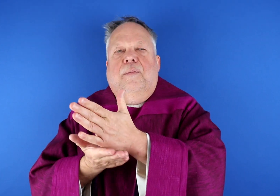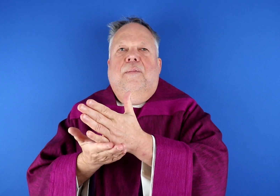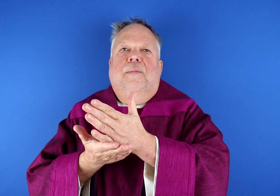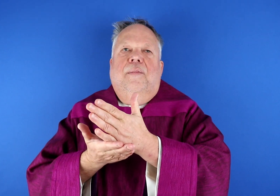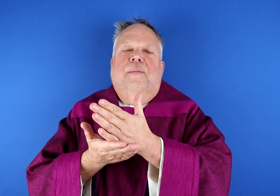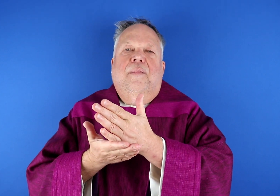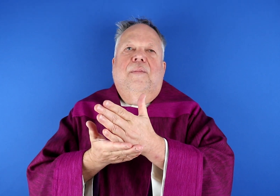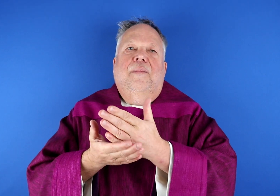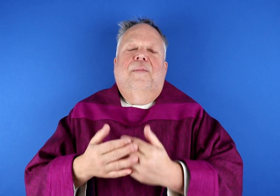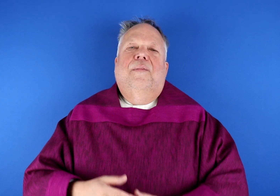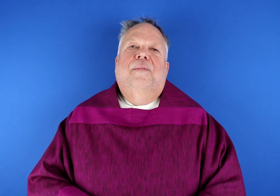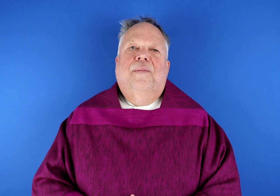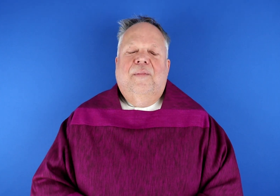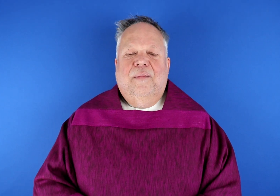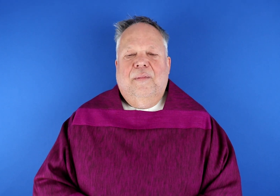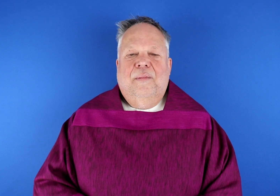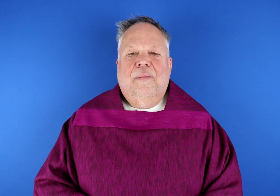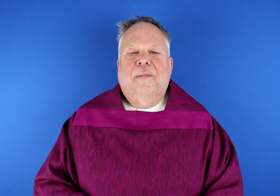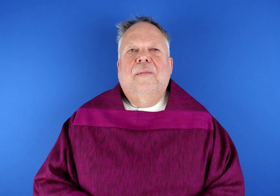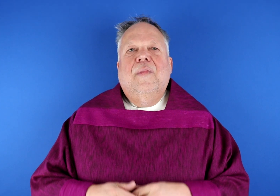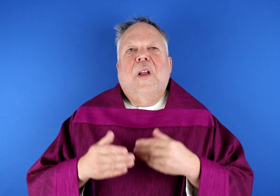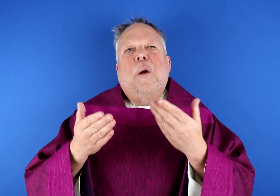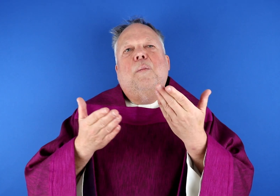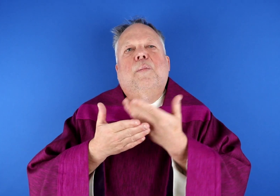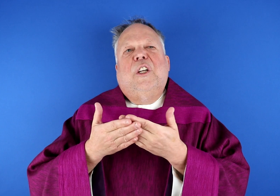eine Beständigkeit.